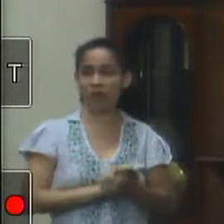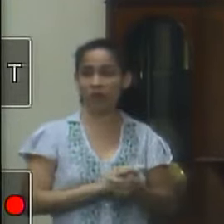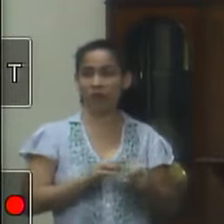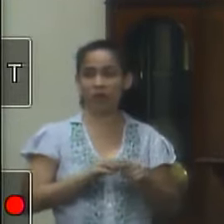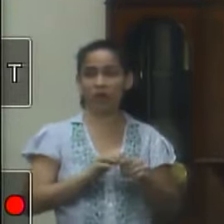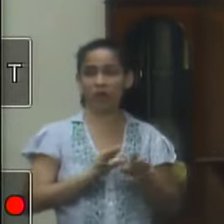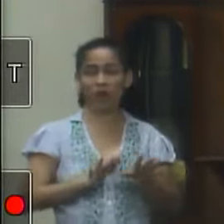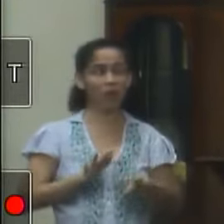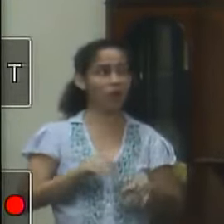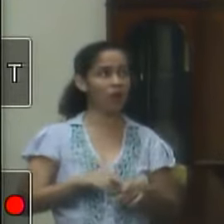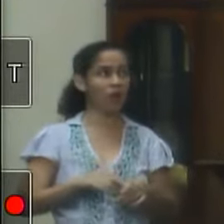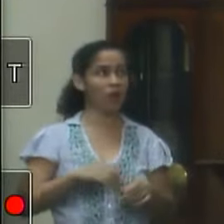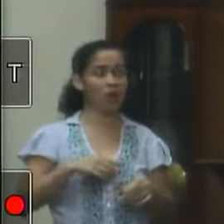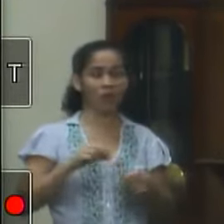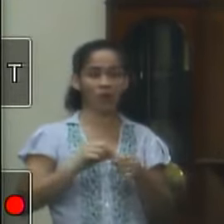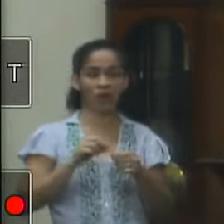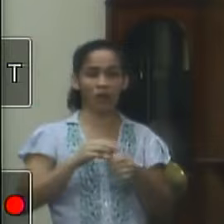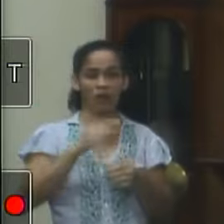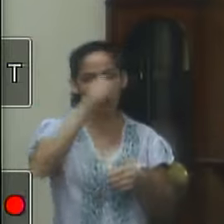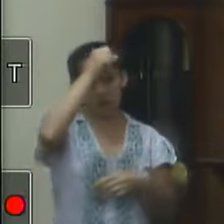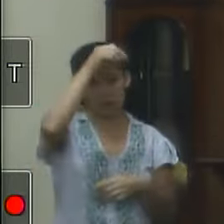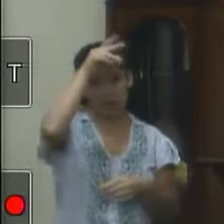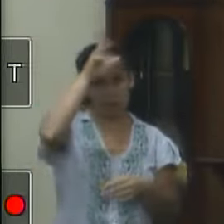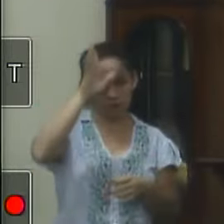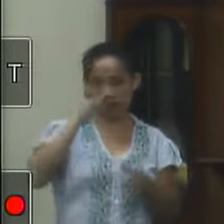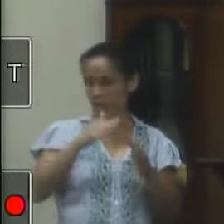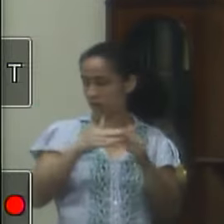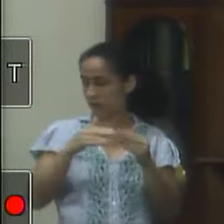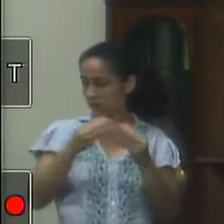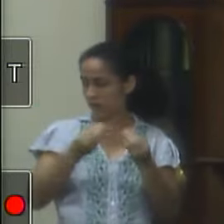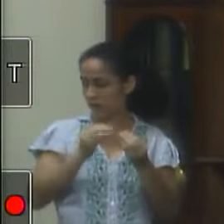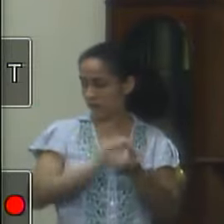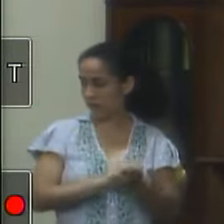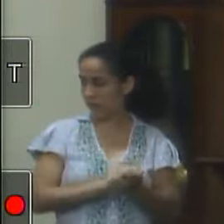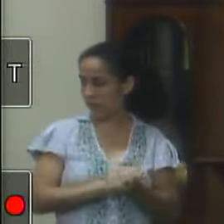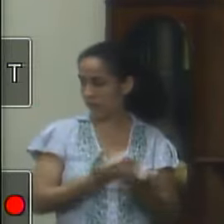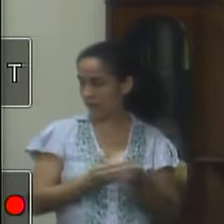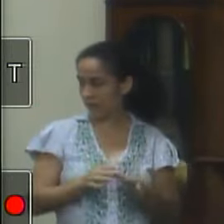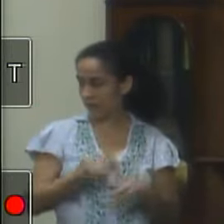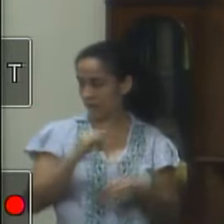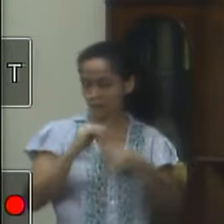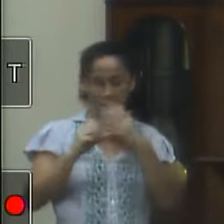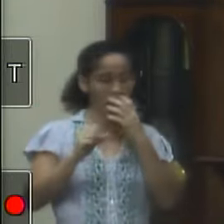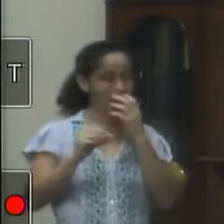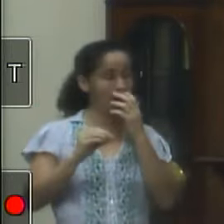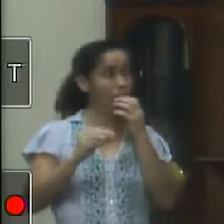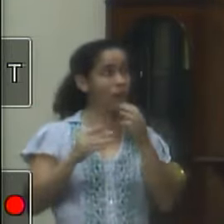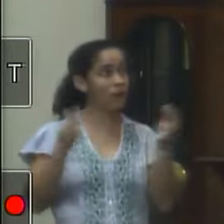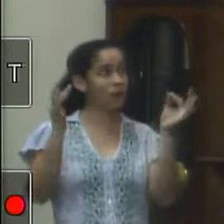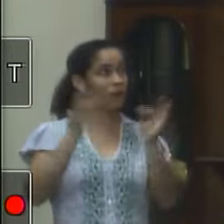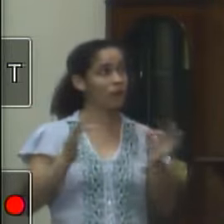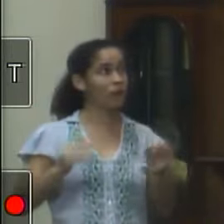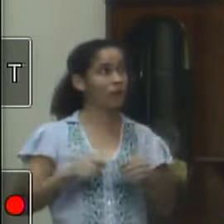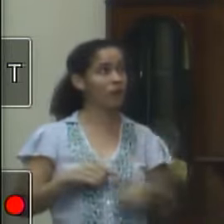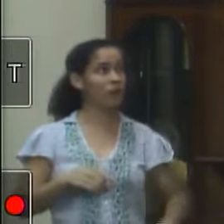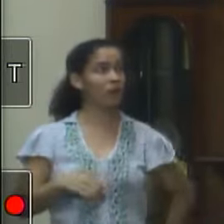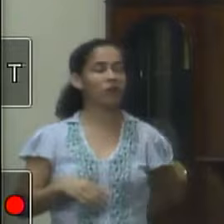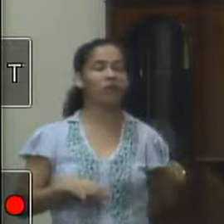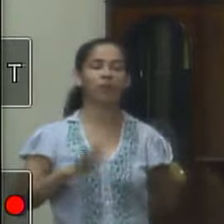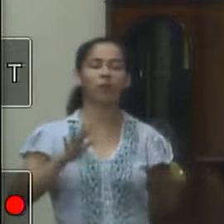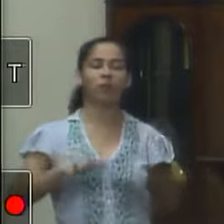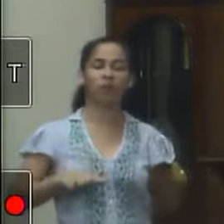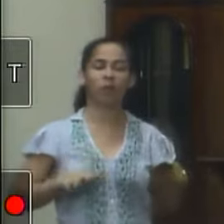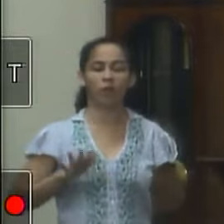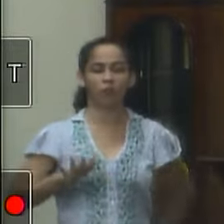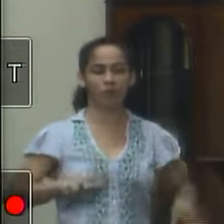de cada um então estou fazendo isso aí prefeito por favor acate isso segundo estou muito feliz meu vídeo já está com mais de 3 mil